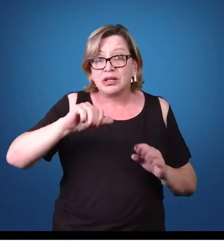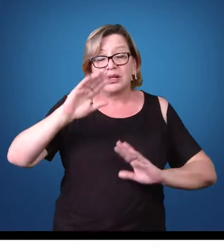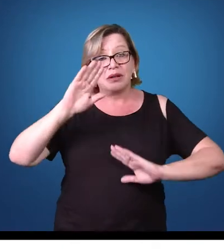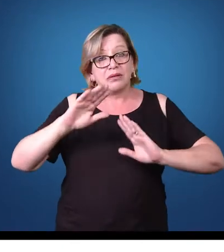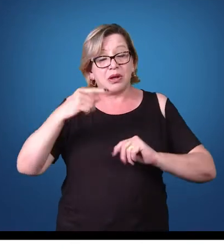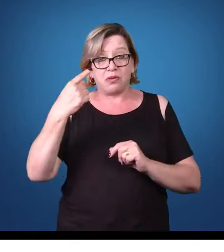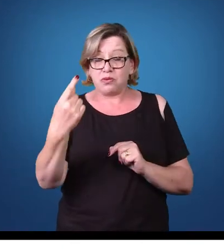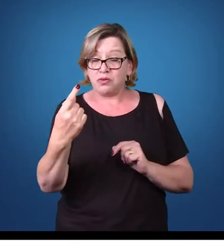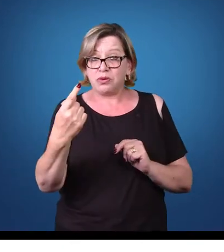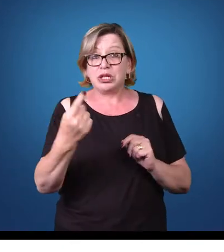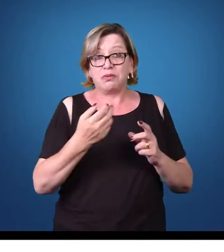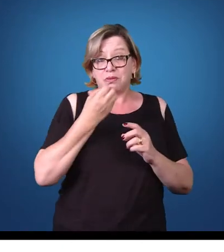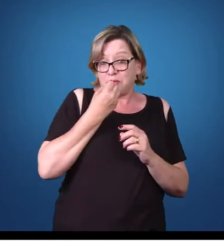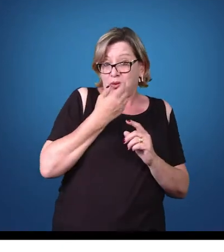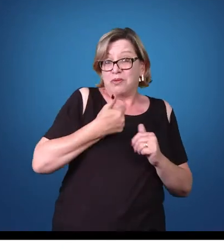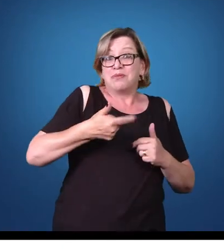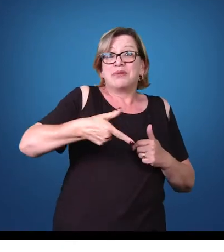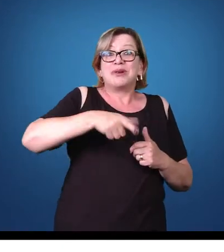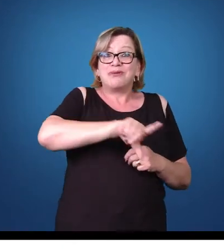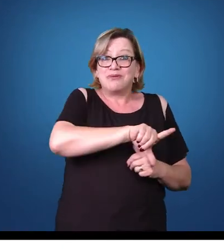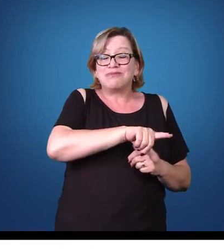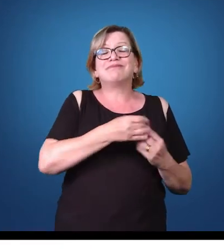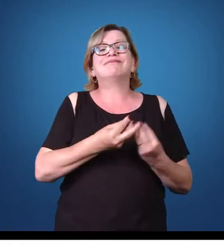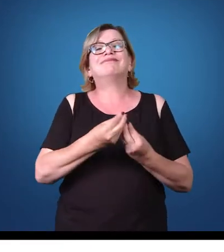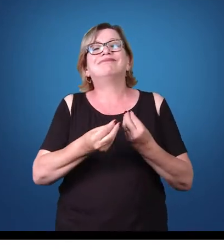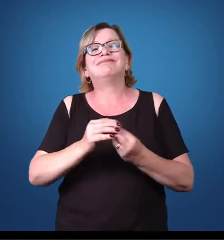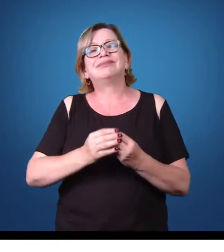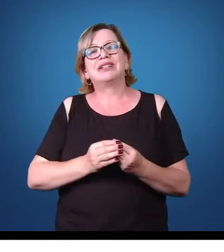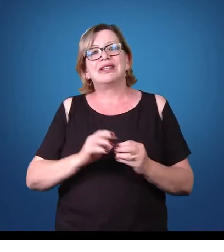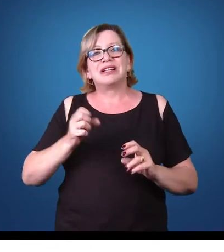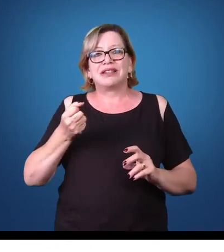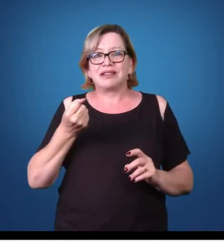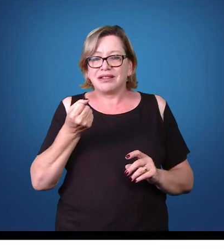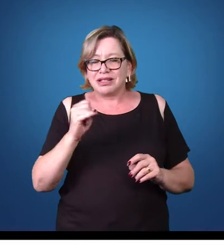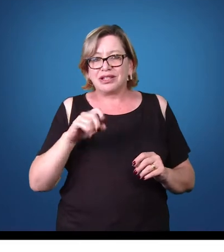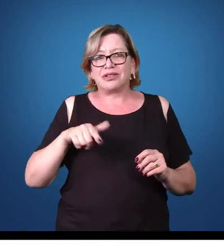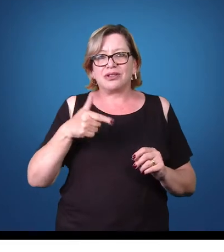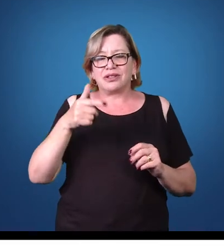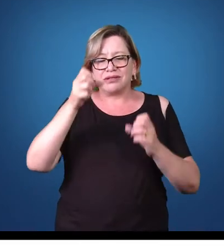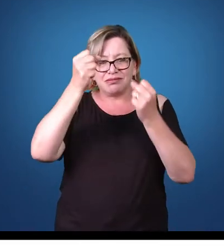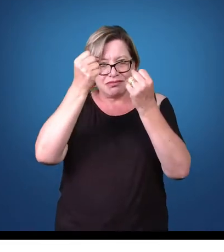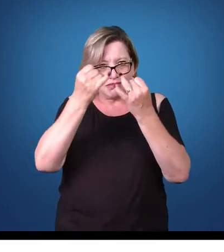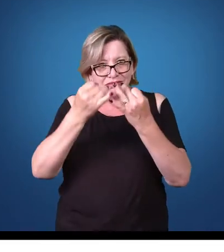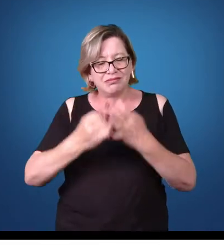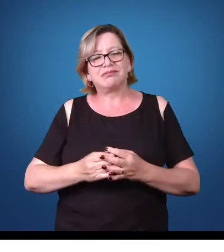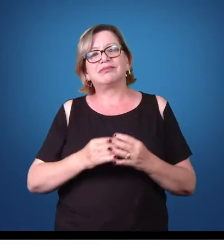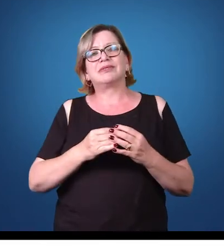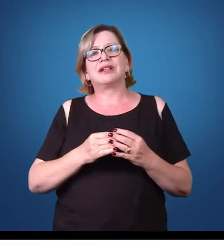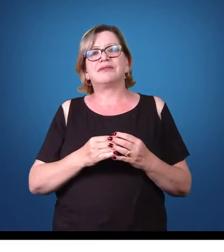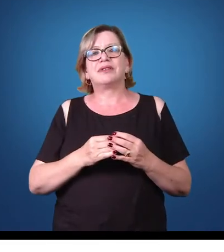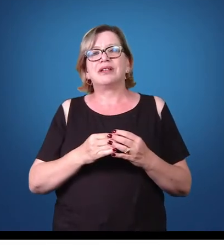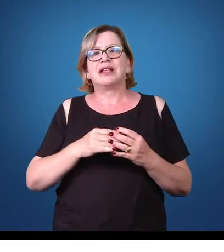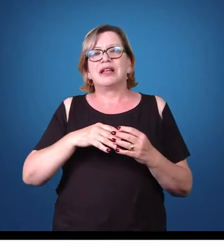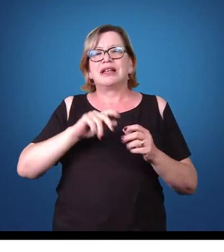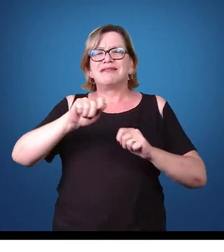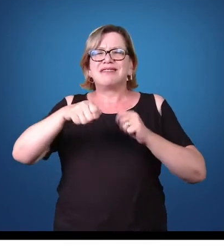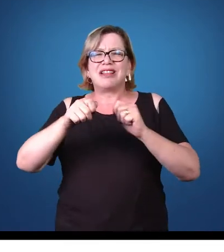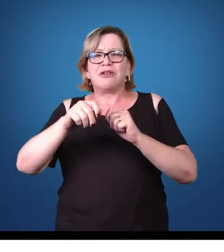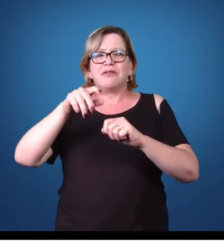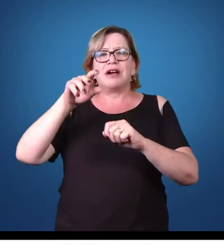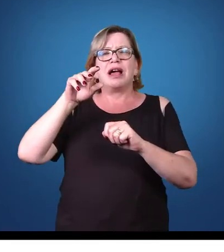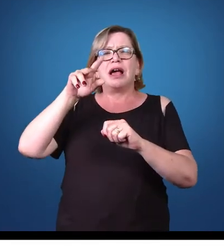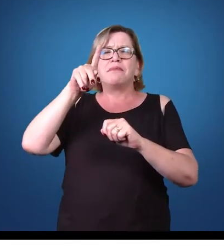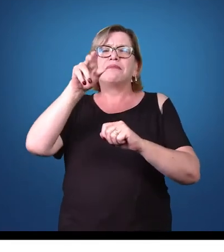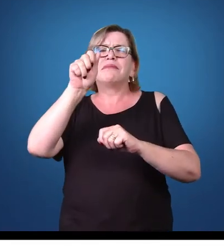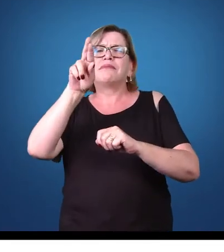organismo e positiva para outro organismo. Quando nós falamos de parasitismo, nós estamos falando de algum